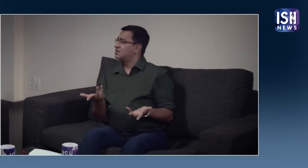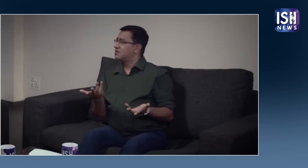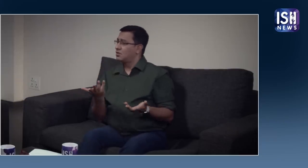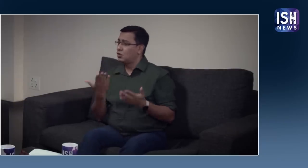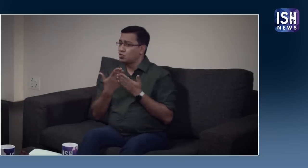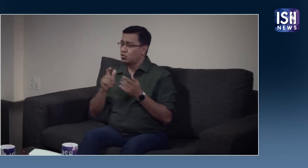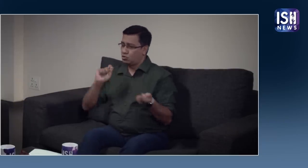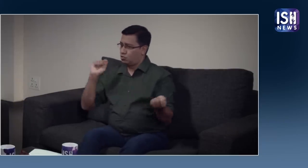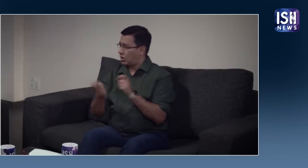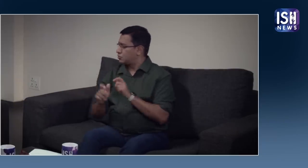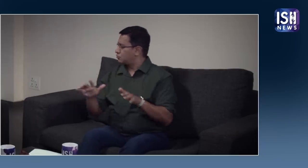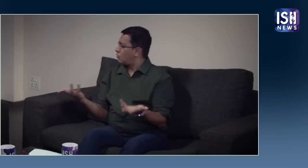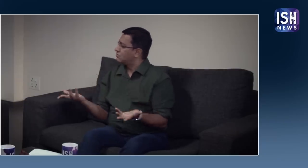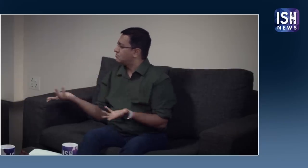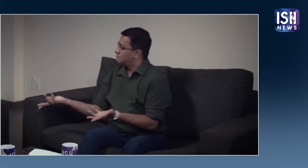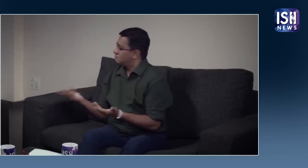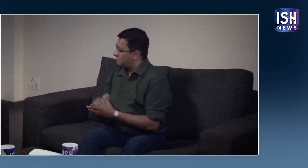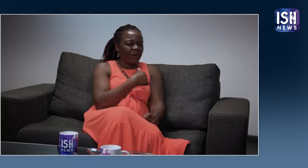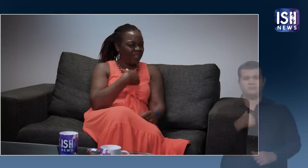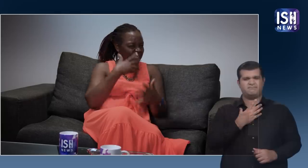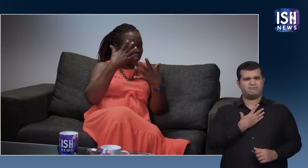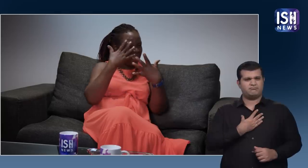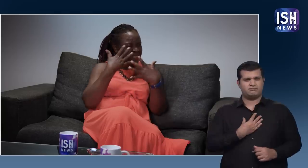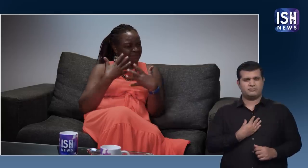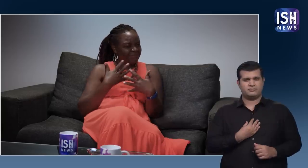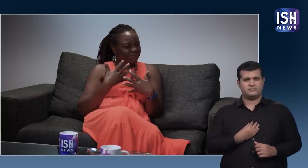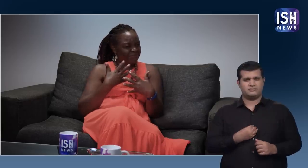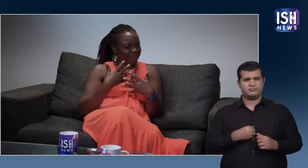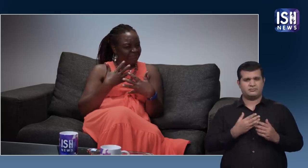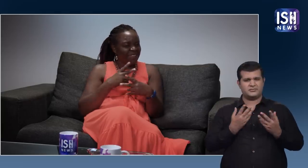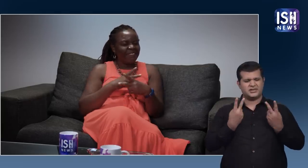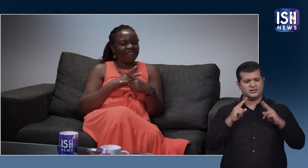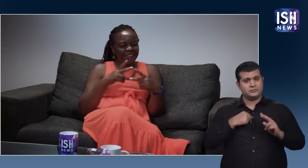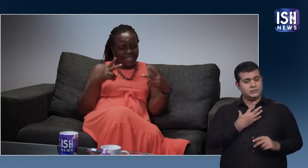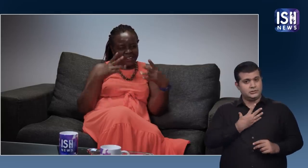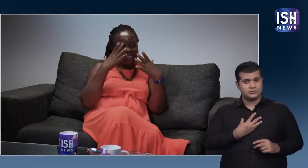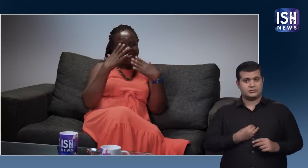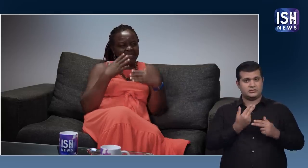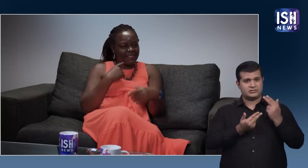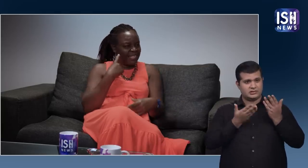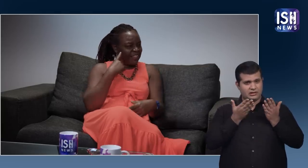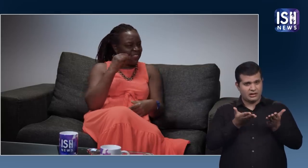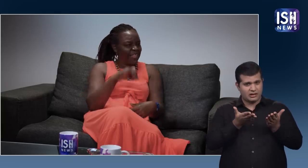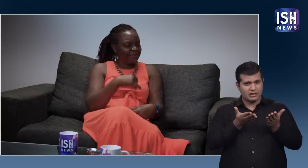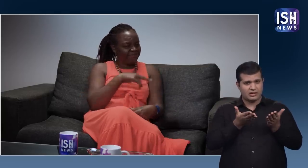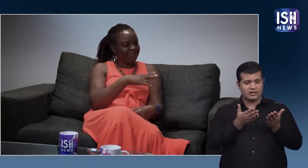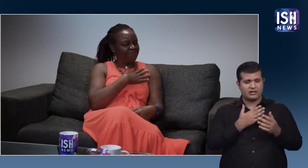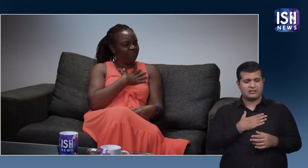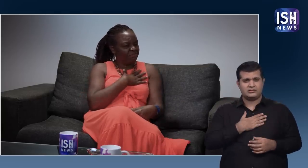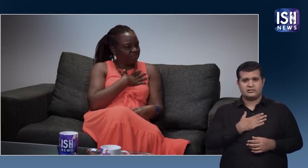इस बारे में क्या मैसूस करते हैं और उसके लिए क्या कर सकते हैं मैं बहुत दुखी हूँ यह सुनकर बहुत दुख हुआ हार्ट